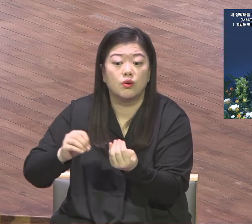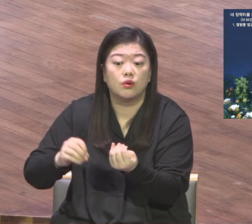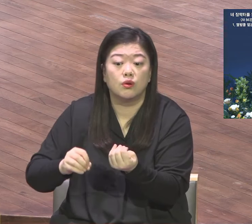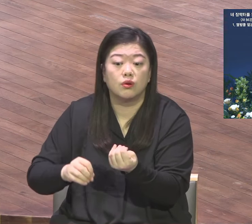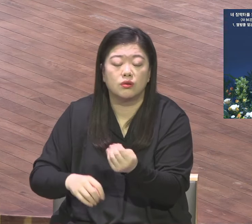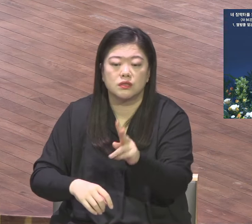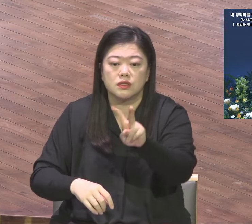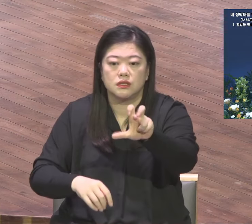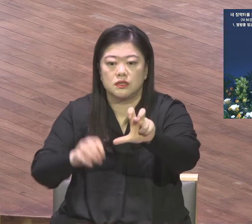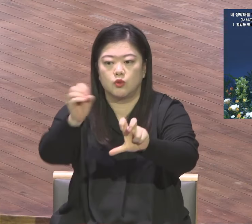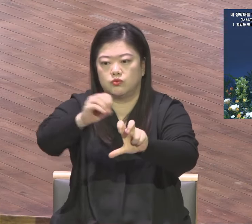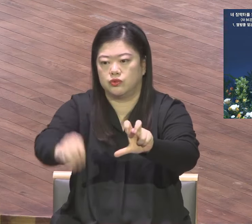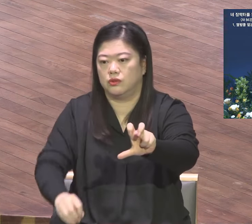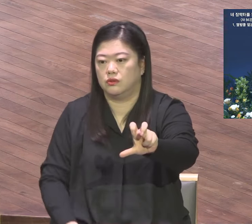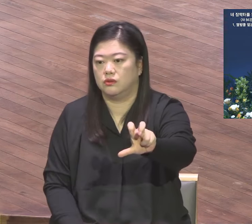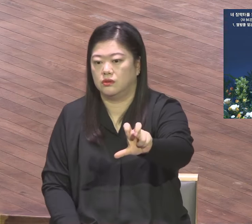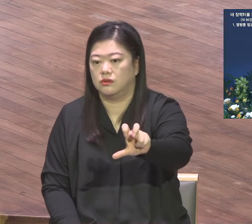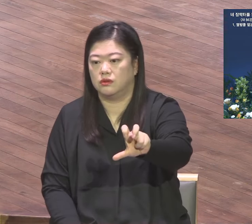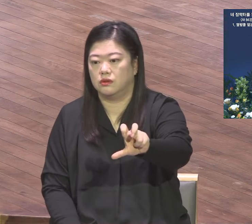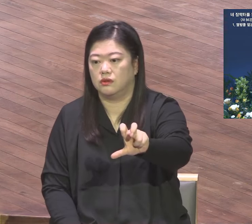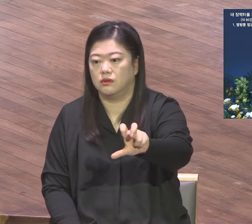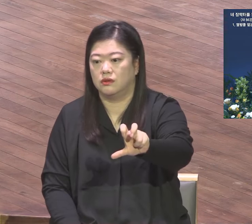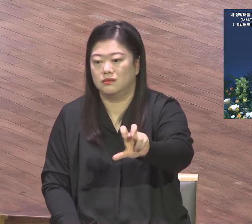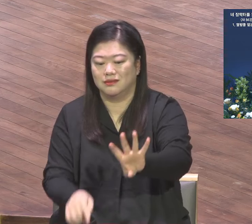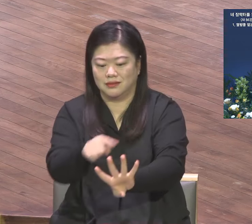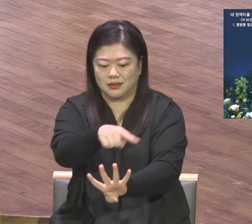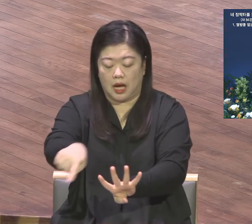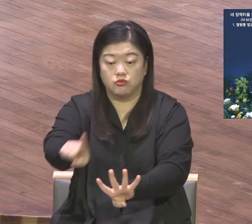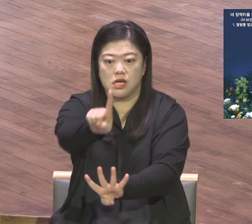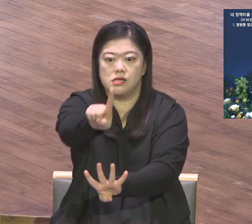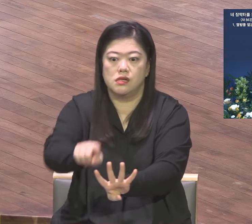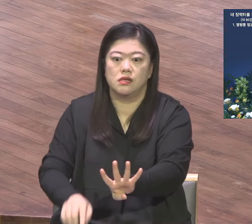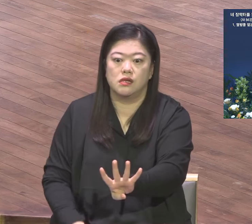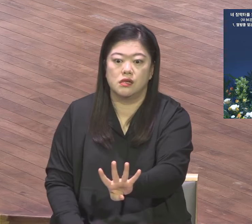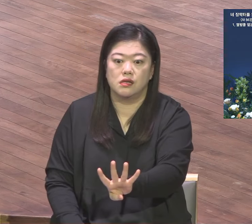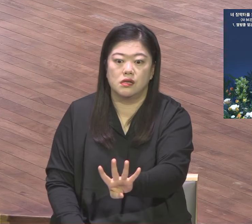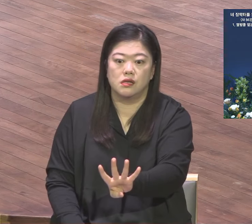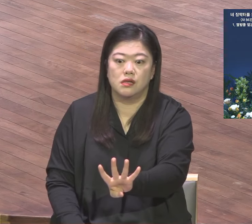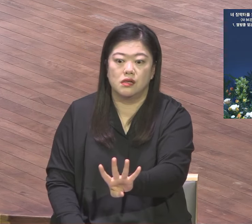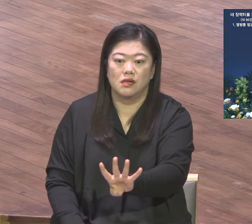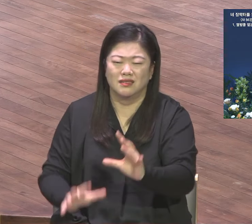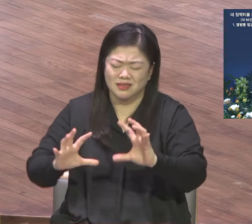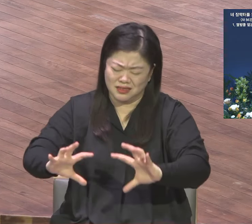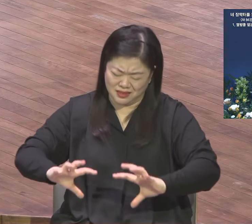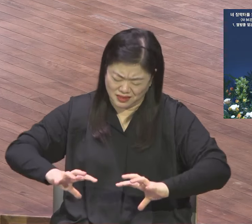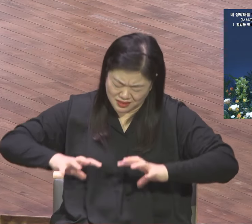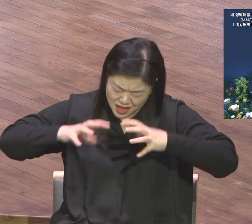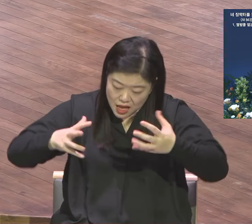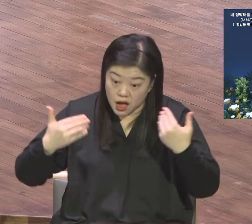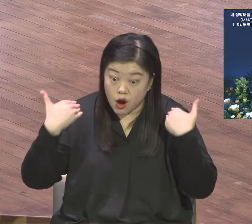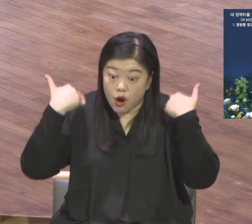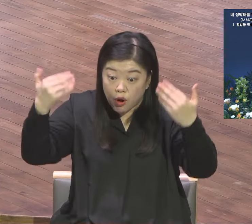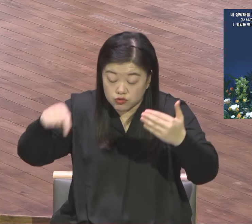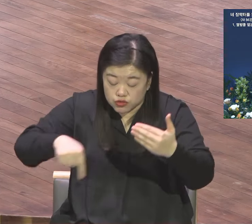전 세계 인구 중 10억 명이 10억 명이 매우 외롭다